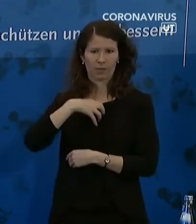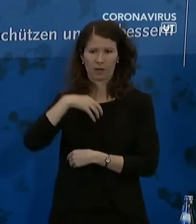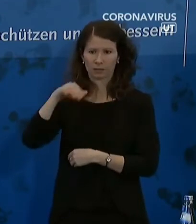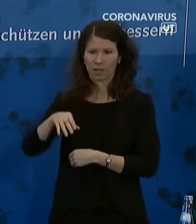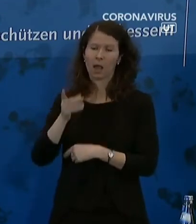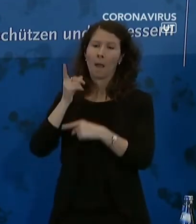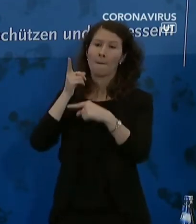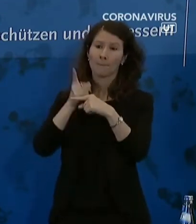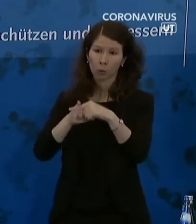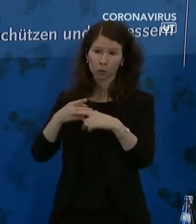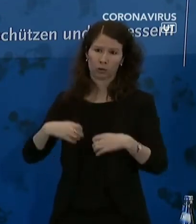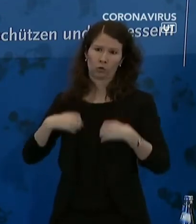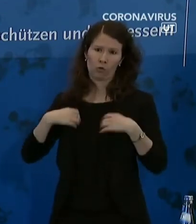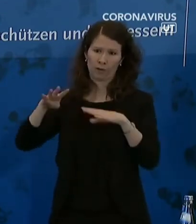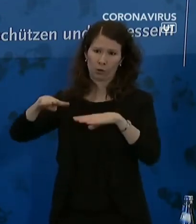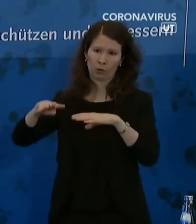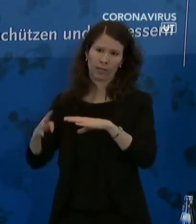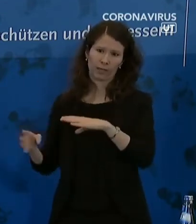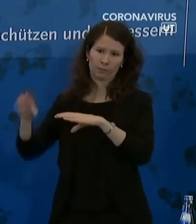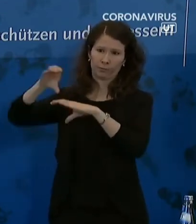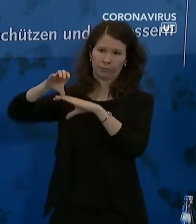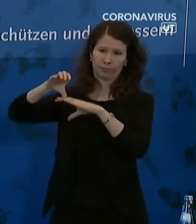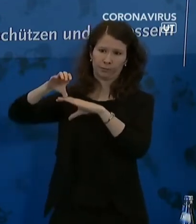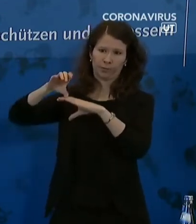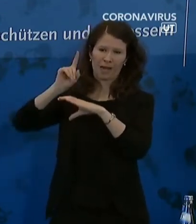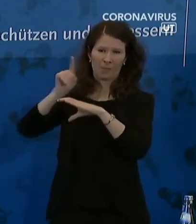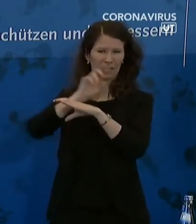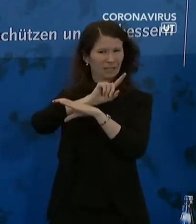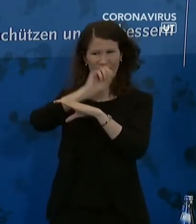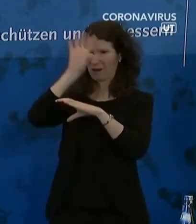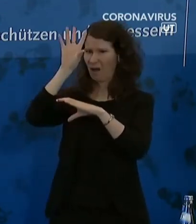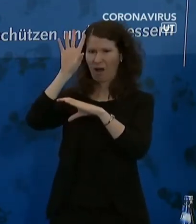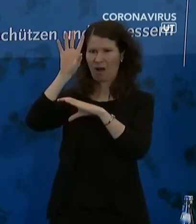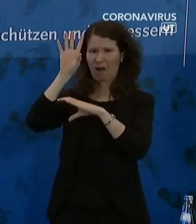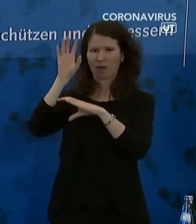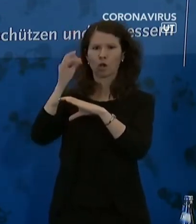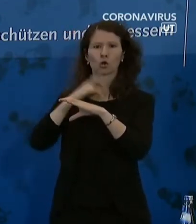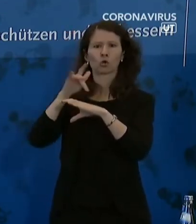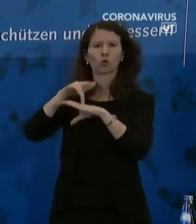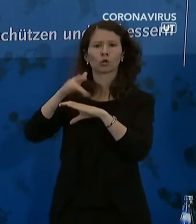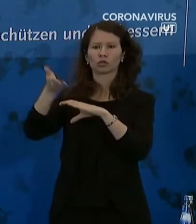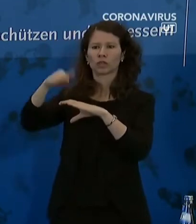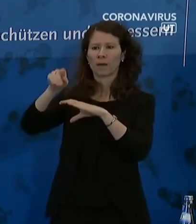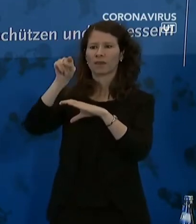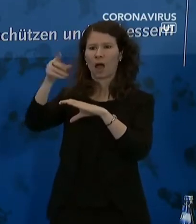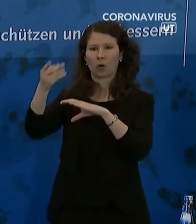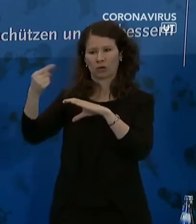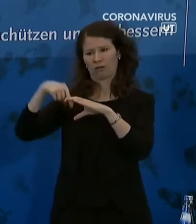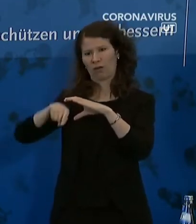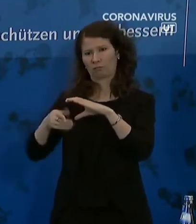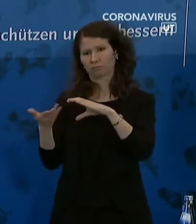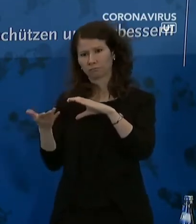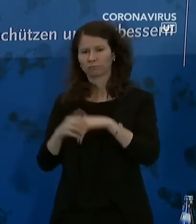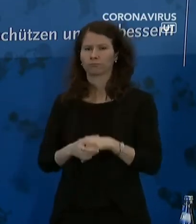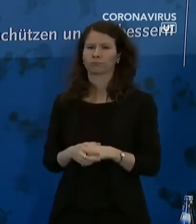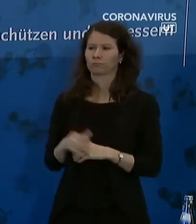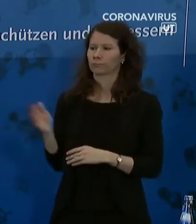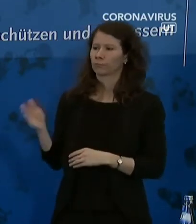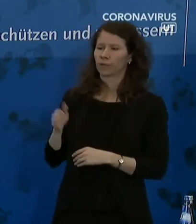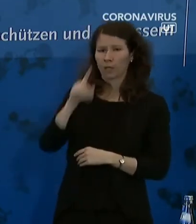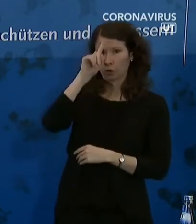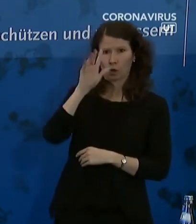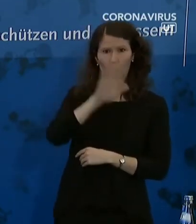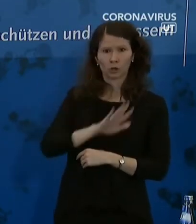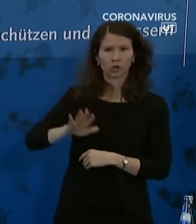ebenfalls mit Covid-19 infiziert waren, es aber nicht ganz klar ist, woran sie letzten Endes gestorben sind. Also in Deutschland ist es so, dass